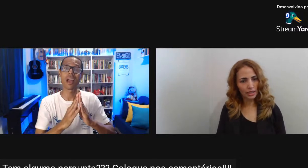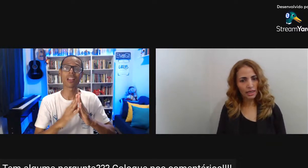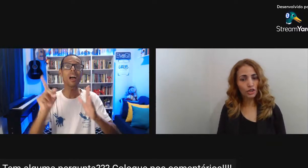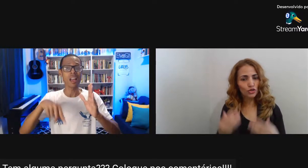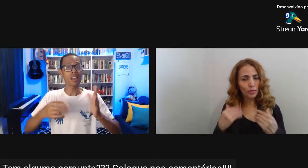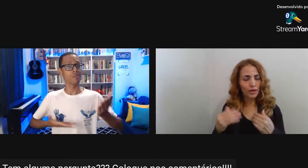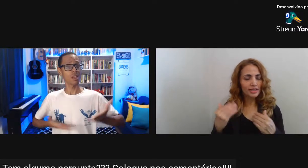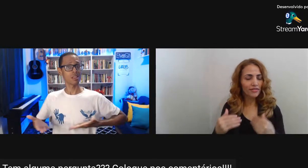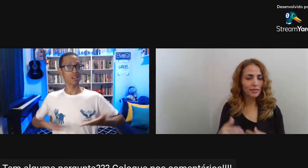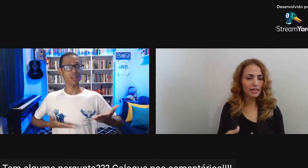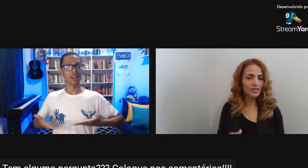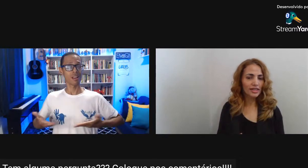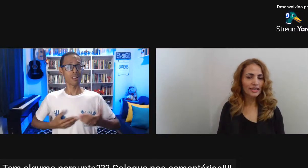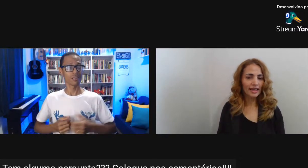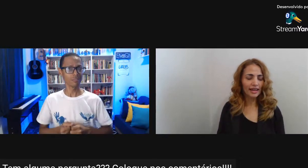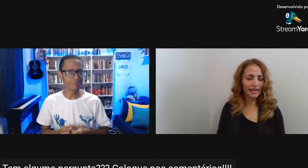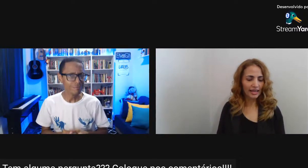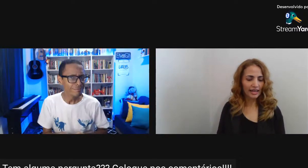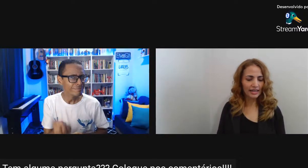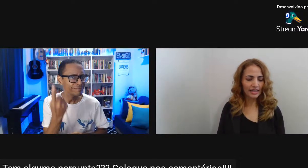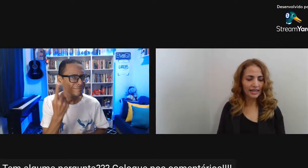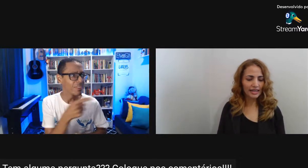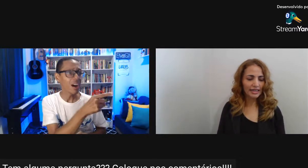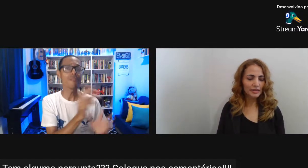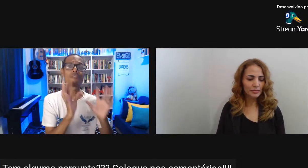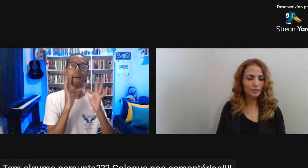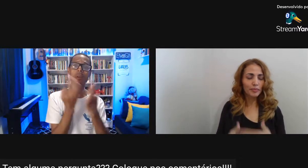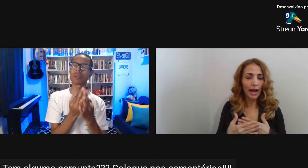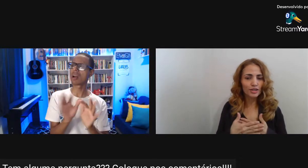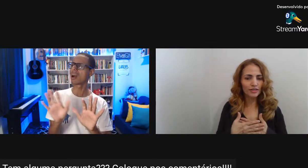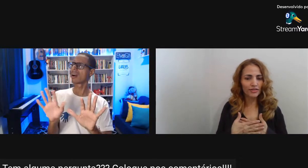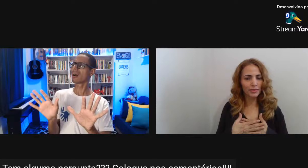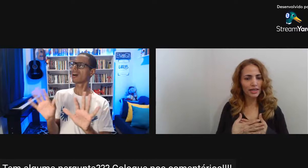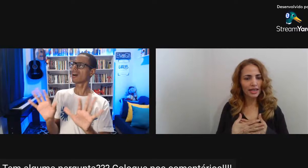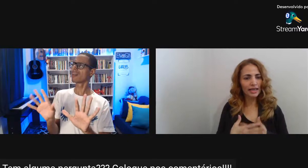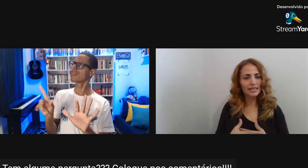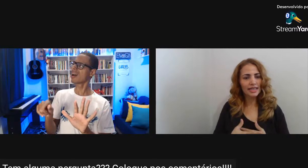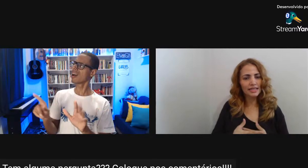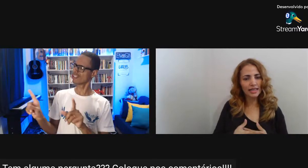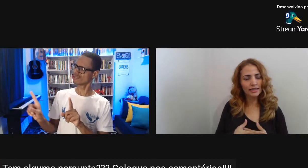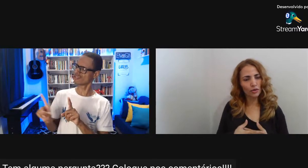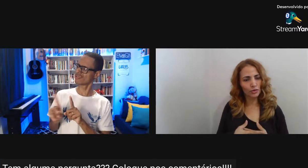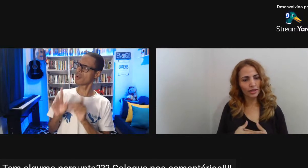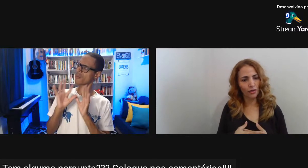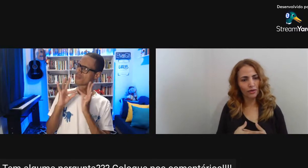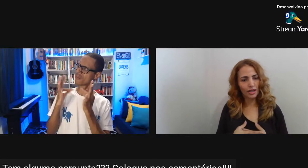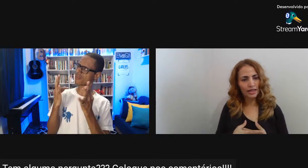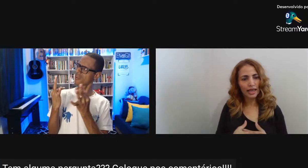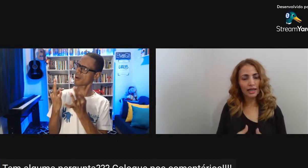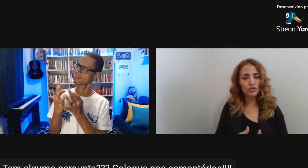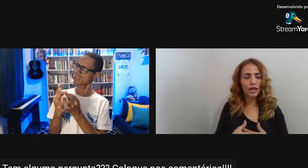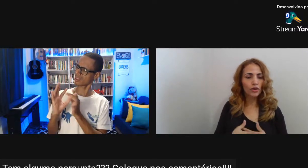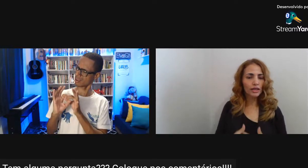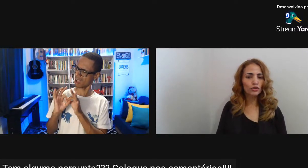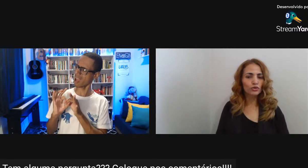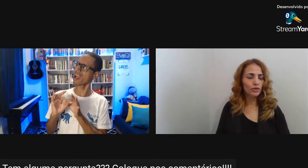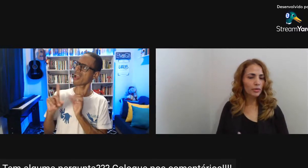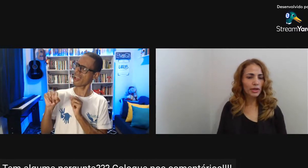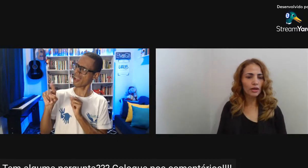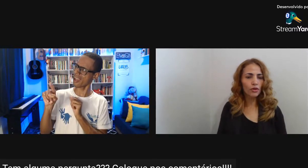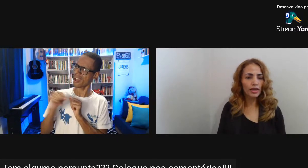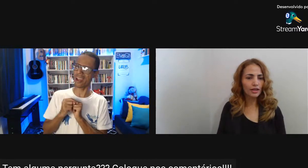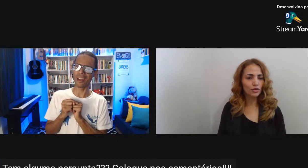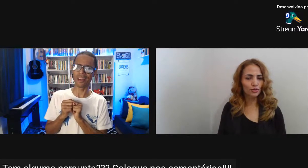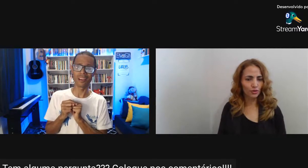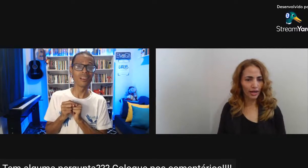família E que só por essa família Dizer que ela era Parte da família Ela se aceita como tal Ela não se reconhece Em outro